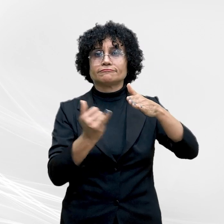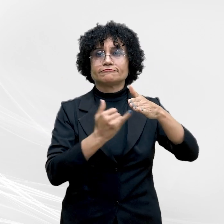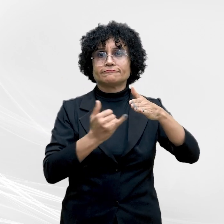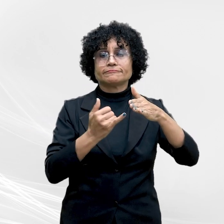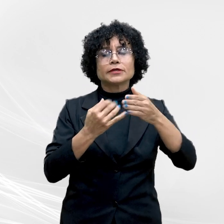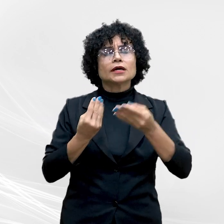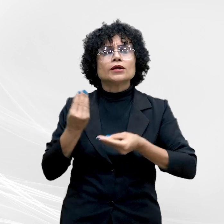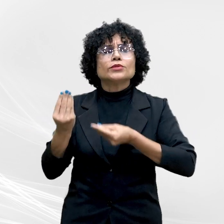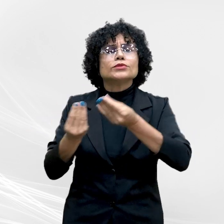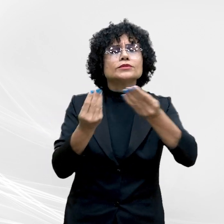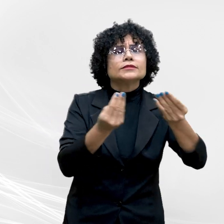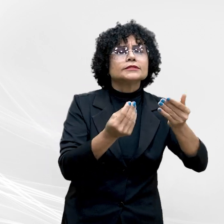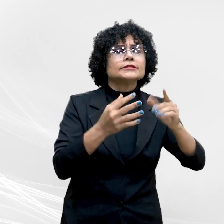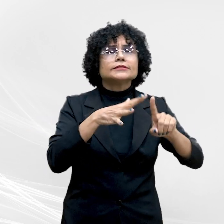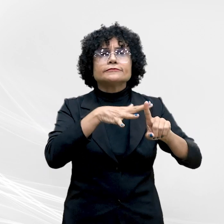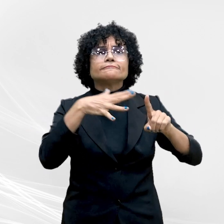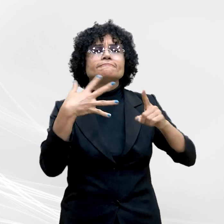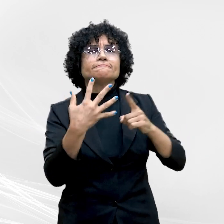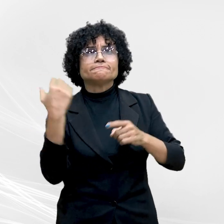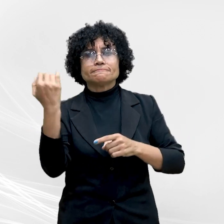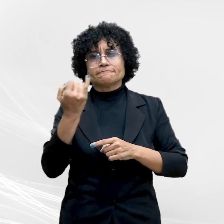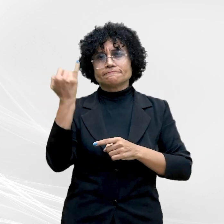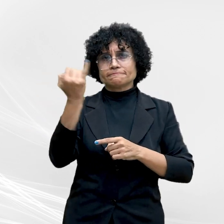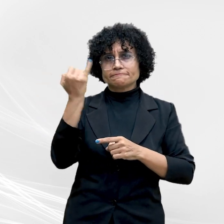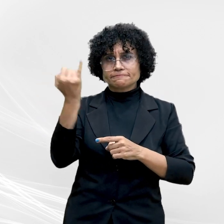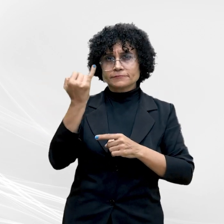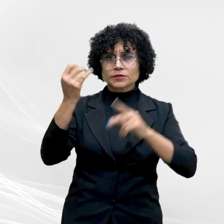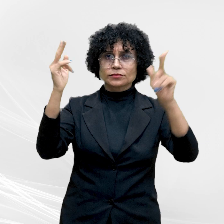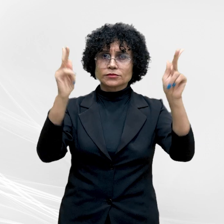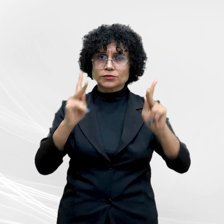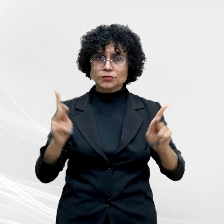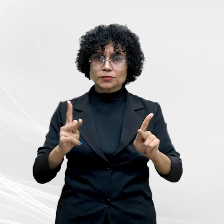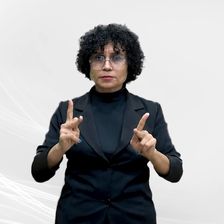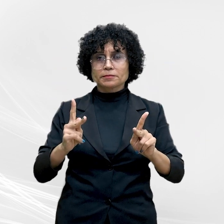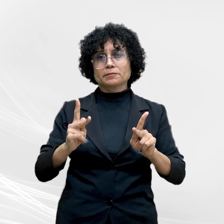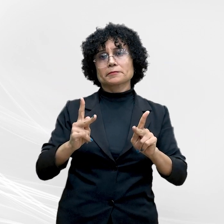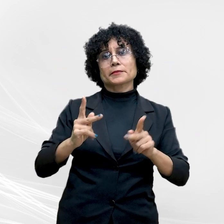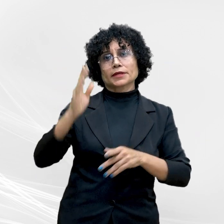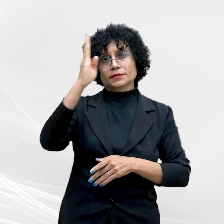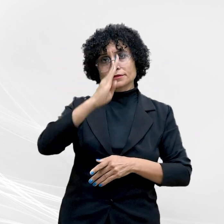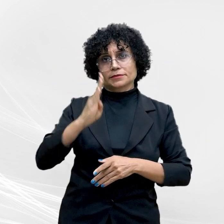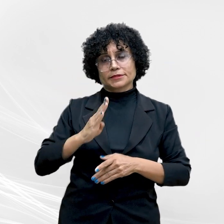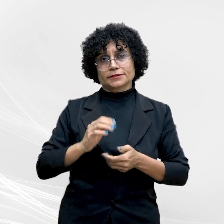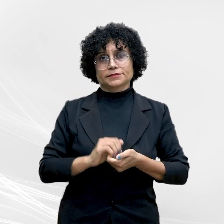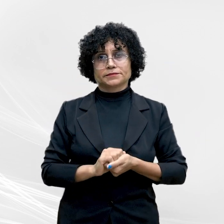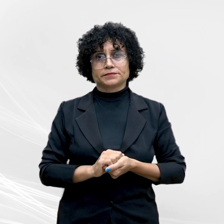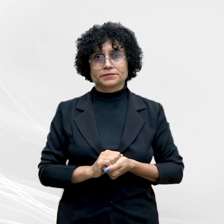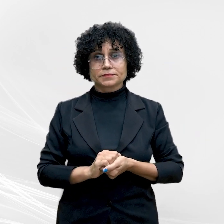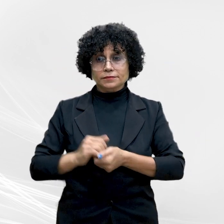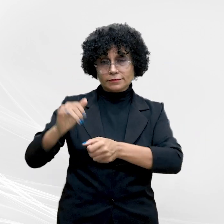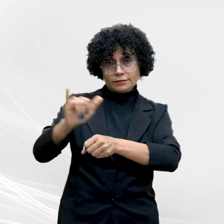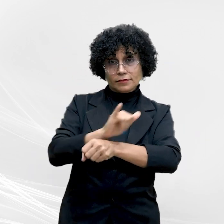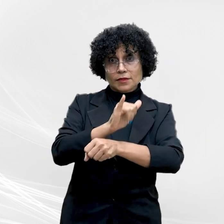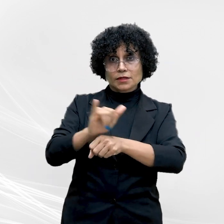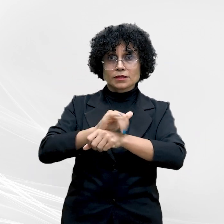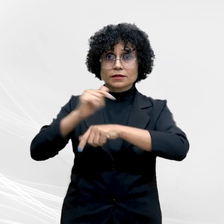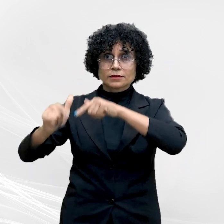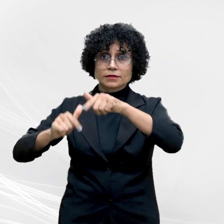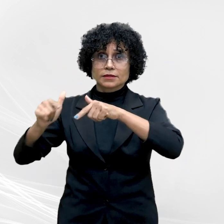sensibilização da sociedade sobre a importância da pacificação do país. Alinhamento Estratégias de atuação conjunta entre